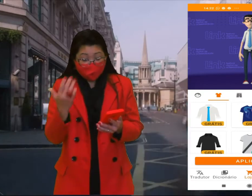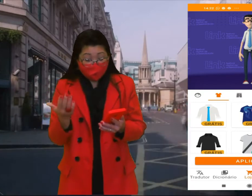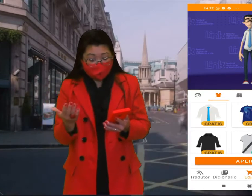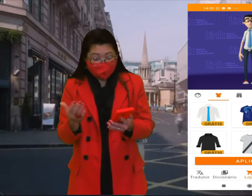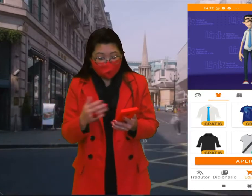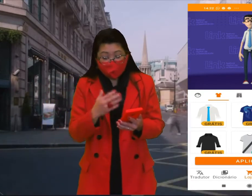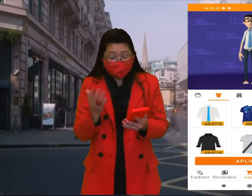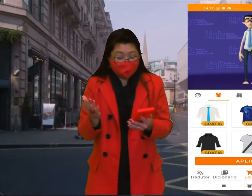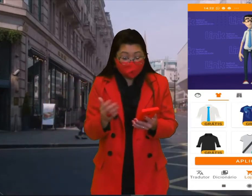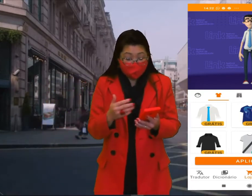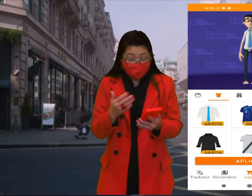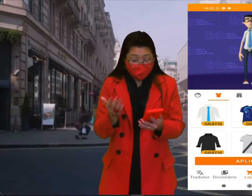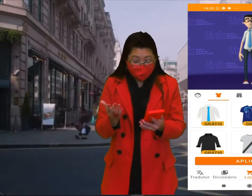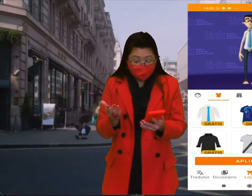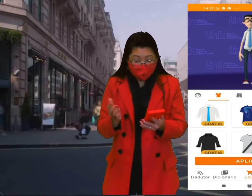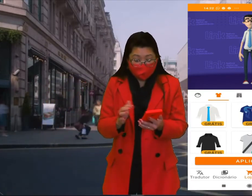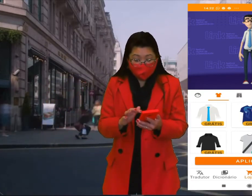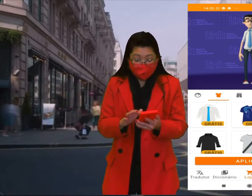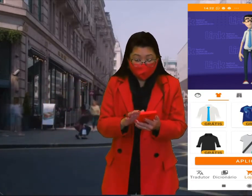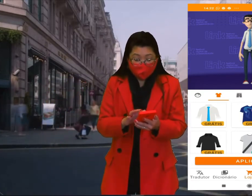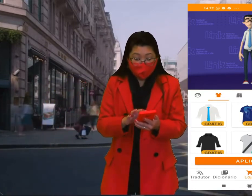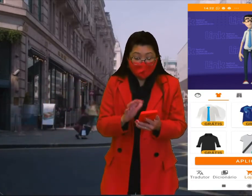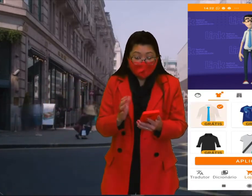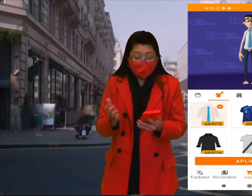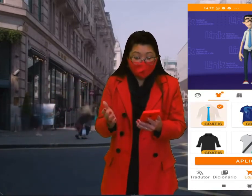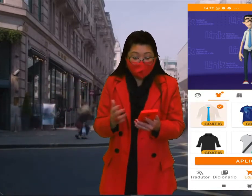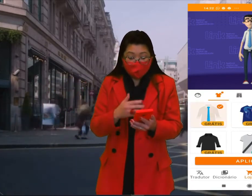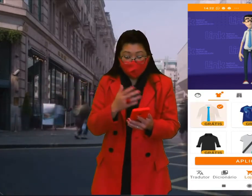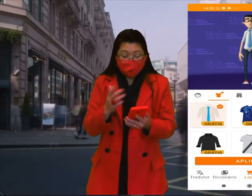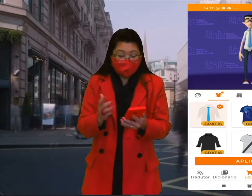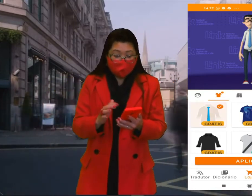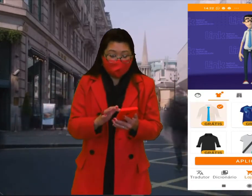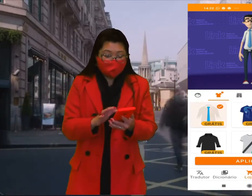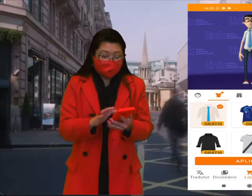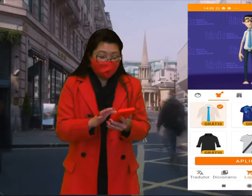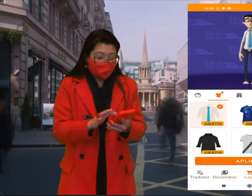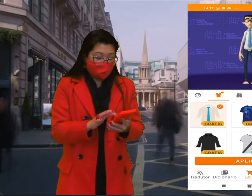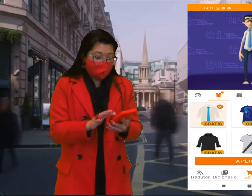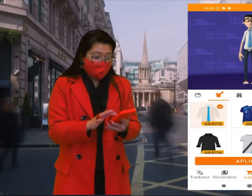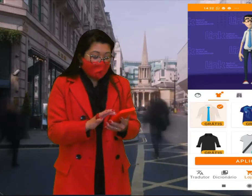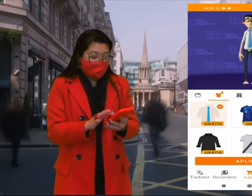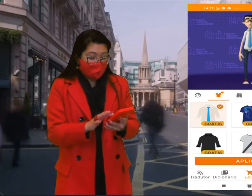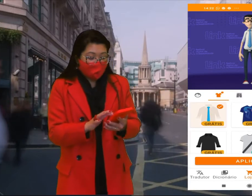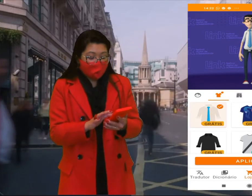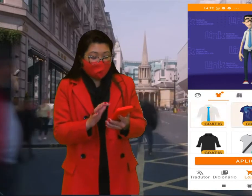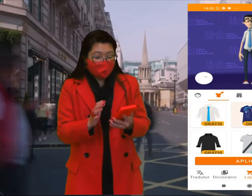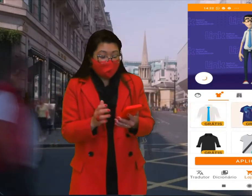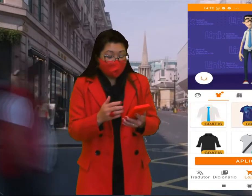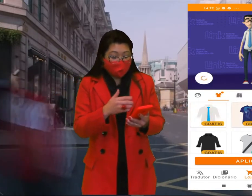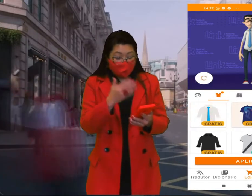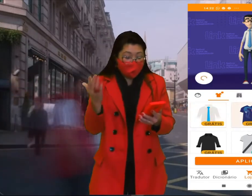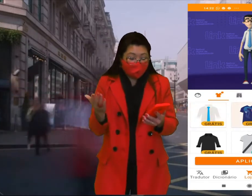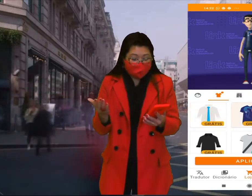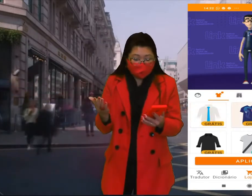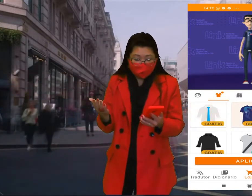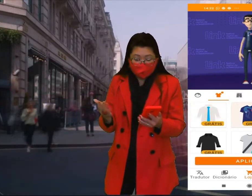vamos ter que pagar, mas não é o caso, né? Então, eu procuro aí, por exemplo, uma cor de